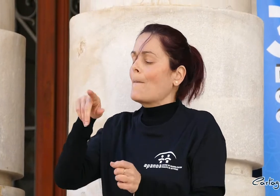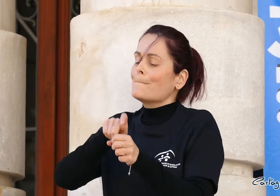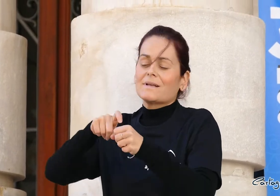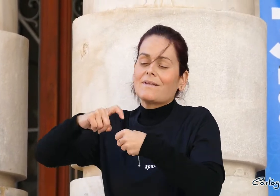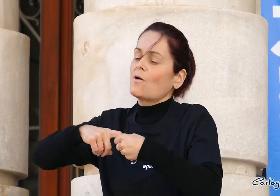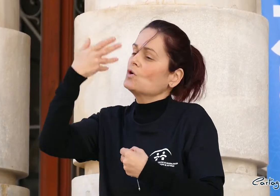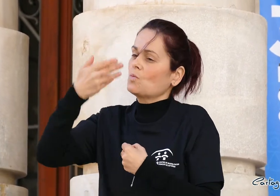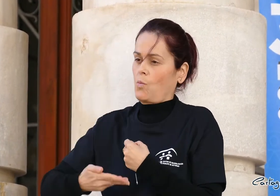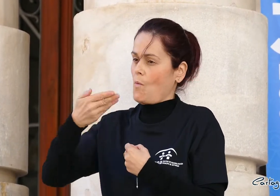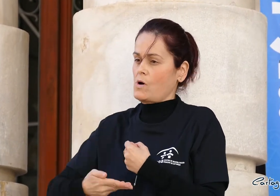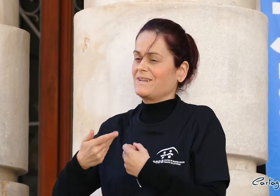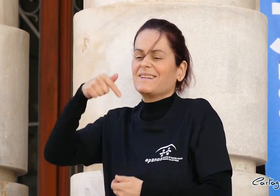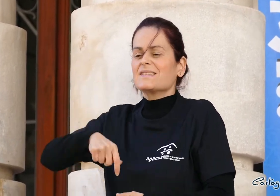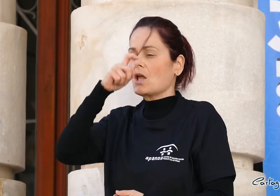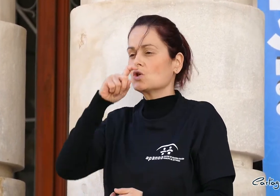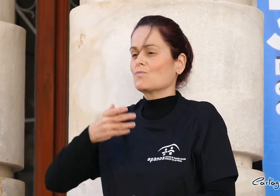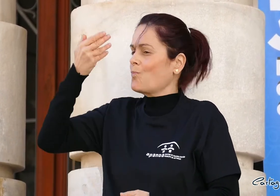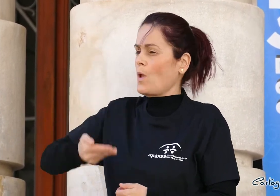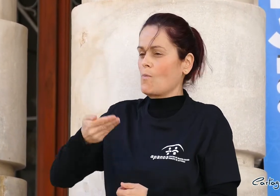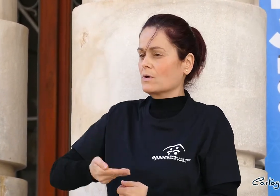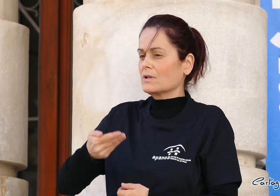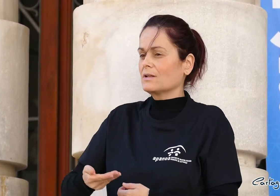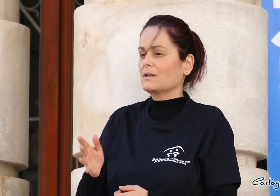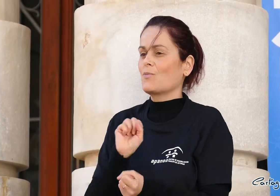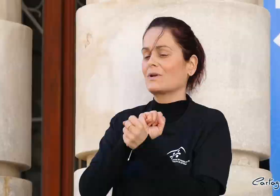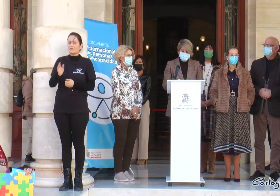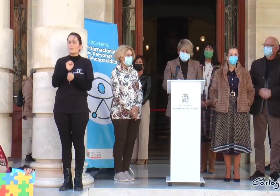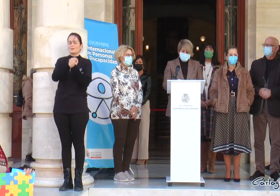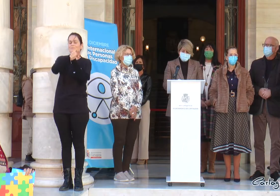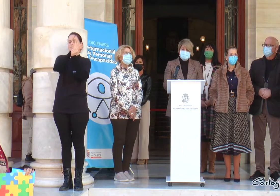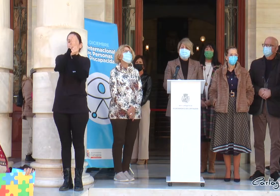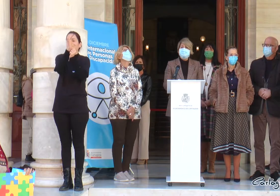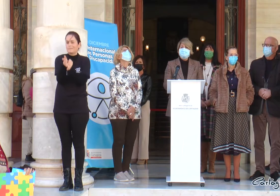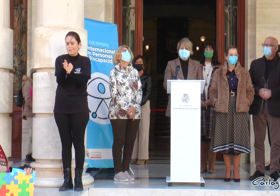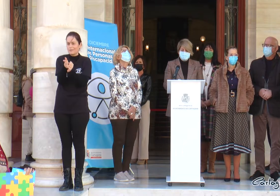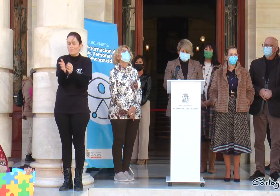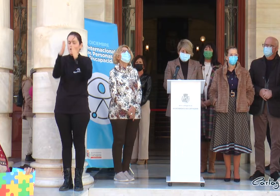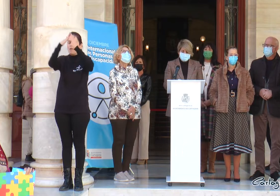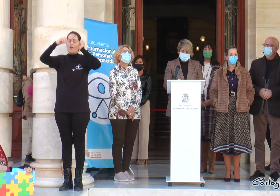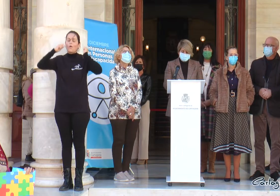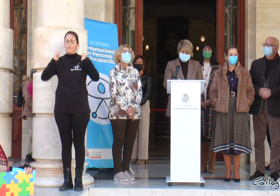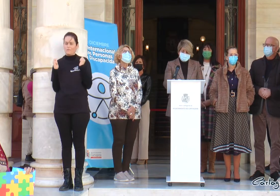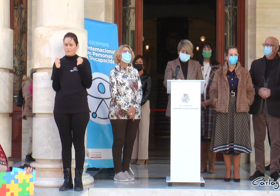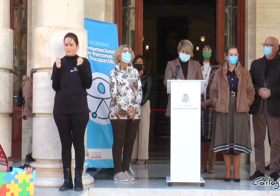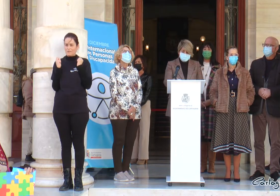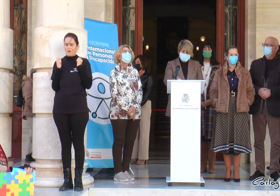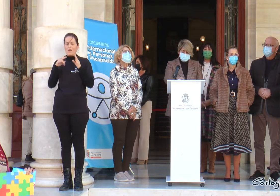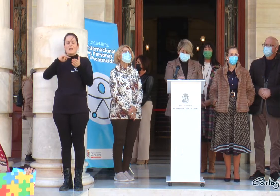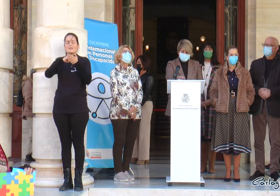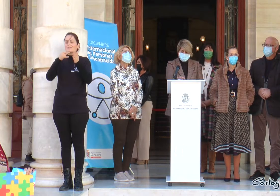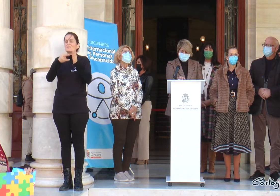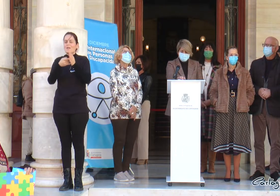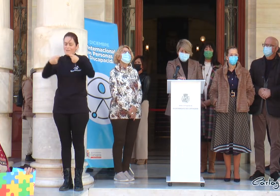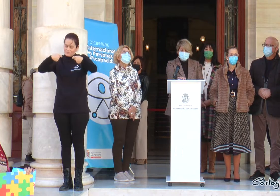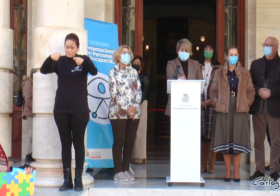participación. Este año es esencial, porque tras la pandemia, el confinamiento y las medidas restrictivas